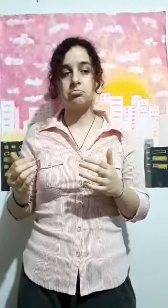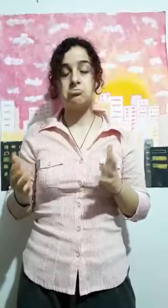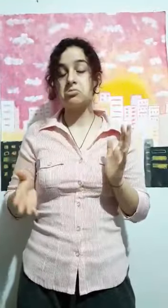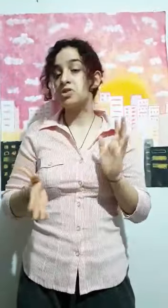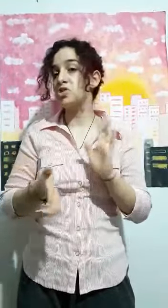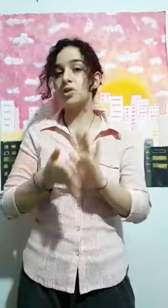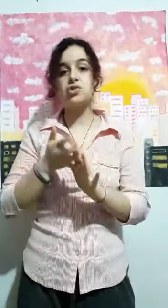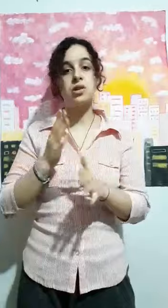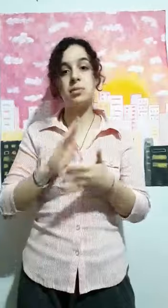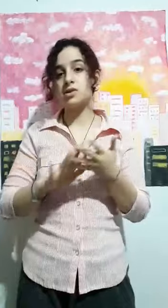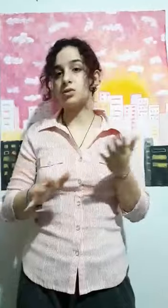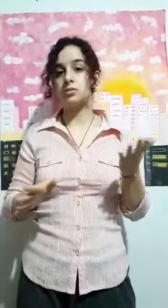solo estoy de paso.